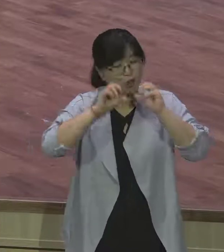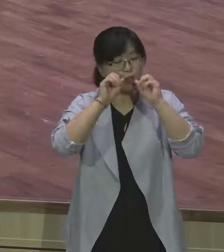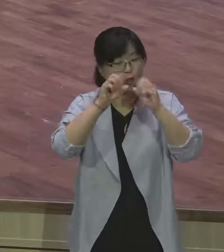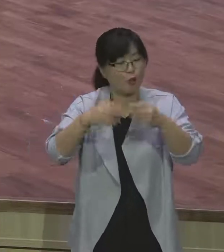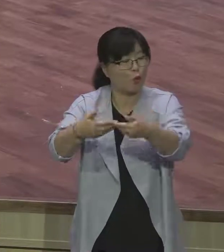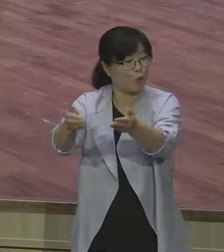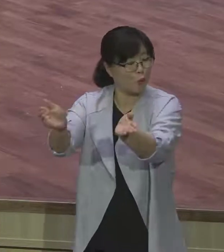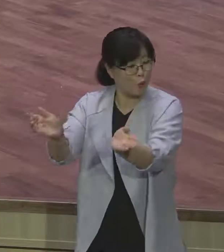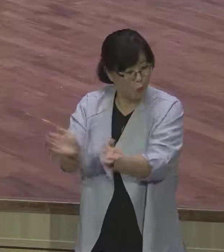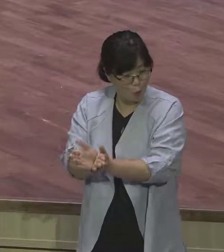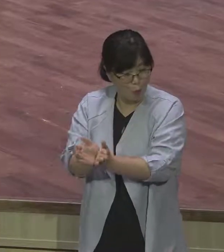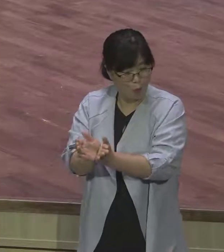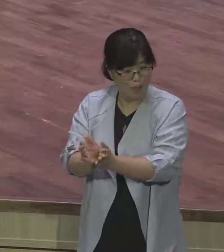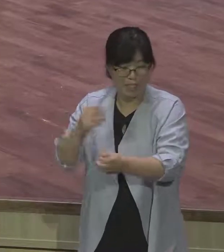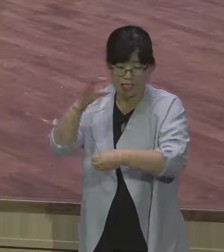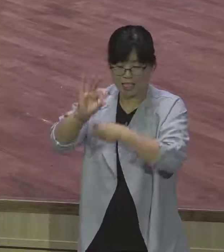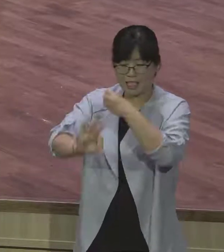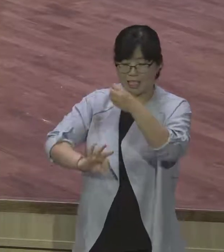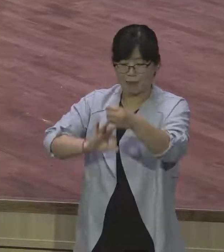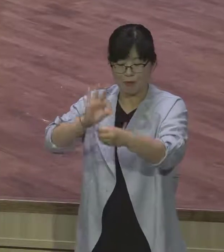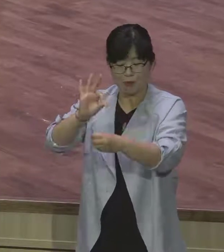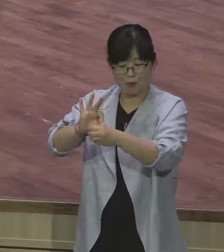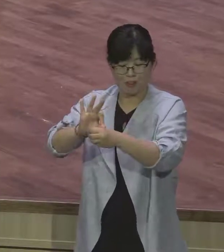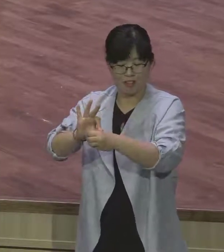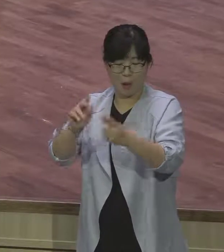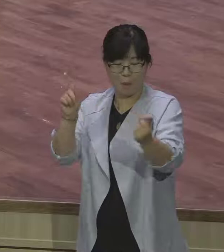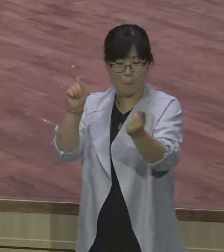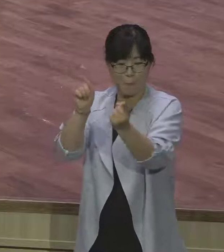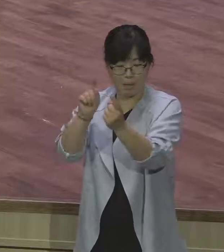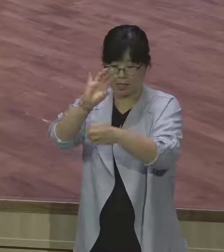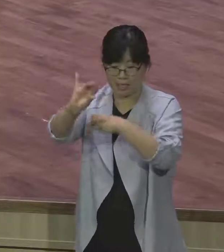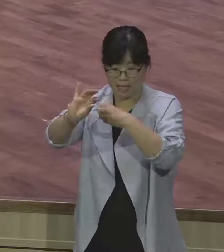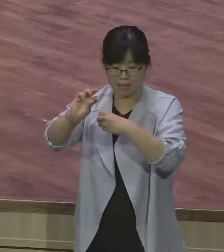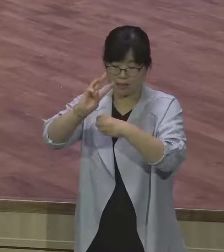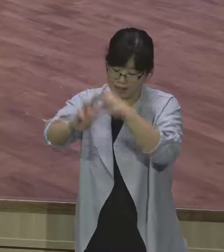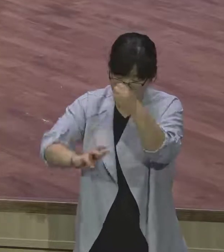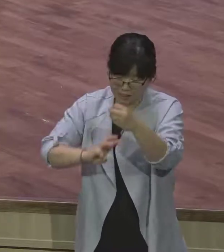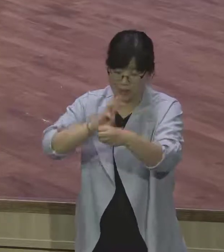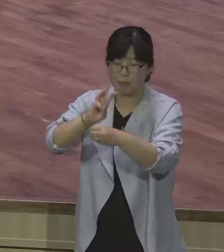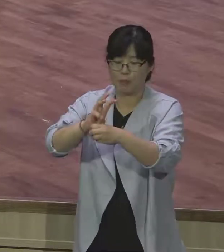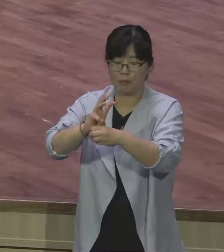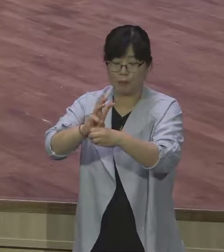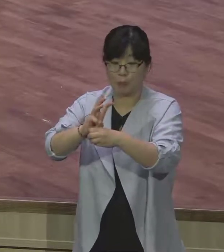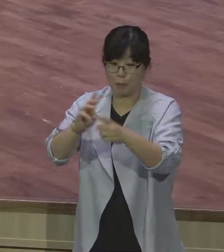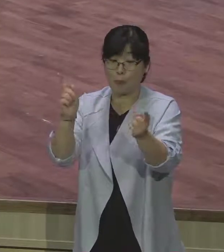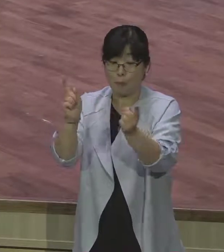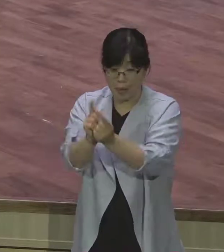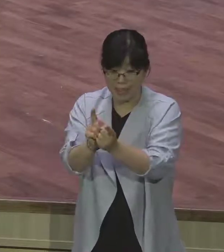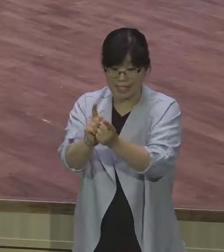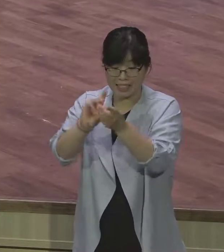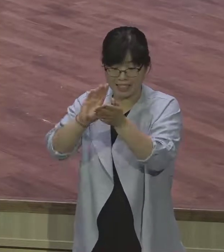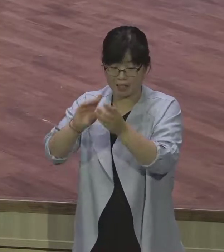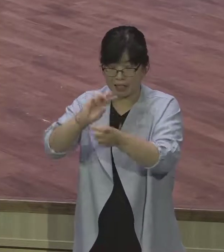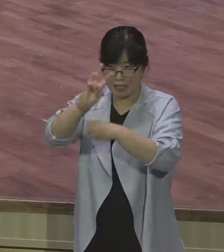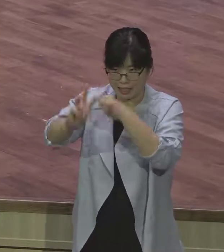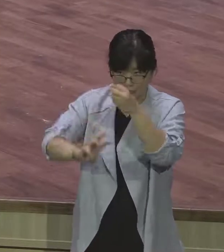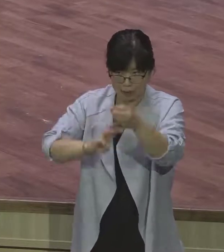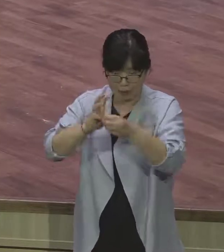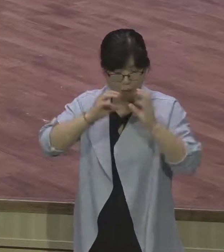헌신하게 될 정도로 놀라운 열명이 일어났어요 640명이 성교사에 일어났어요 이 한 분 때문에